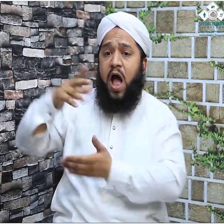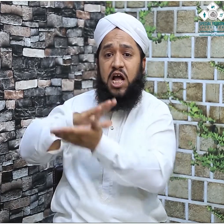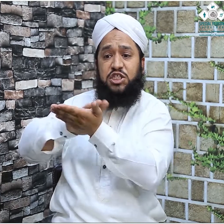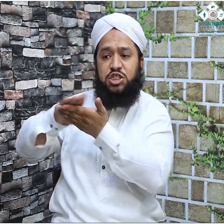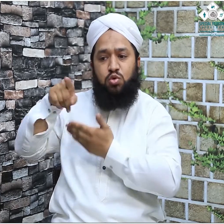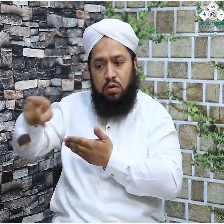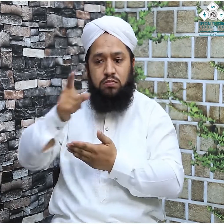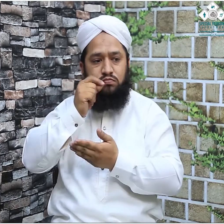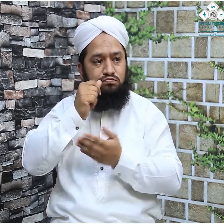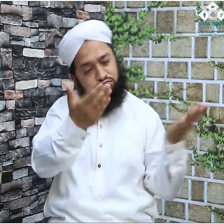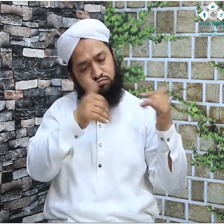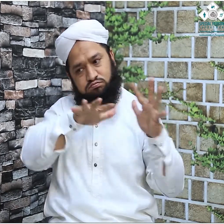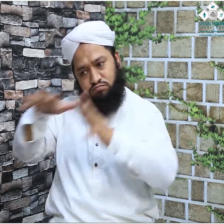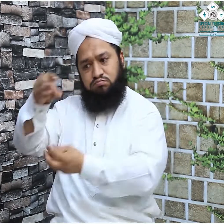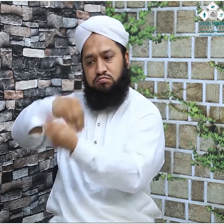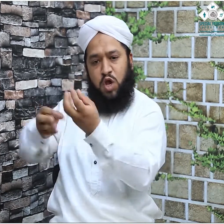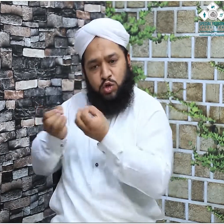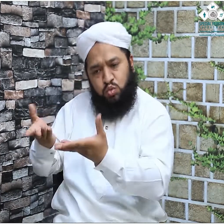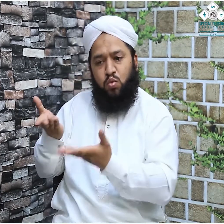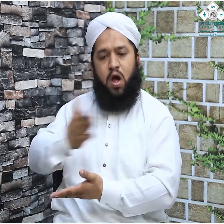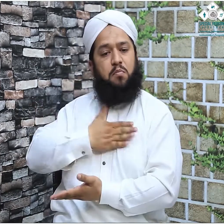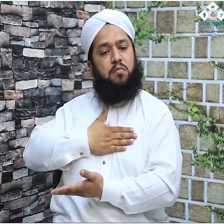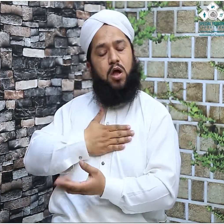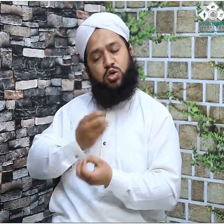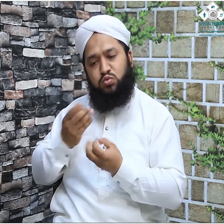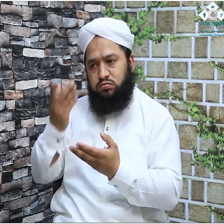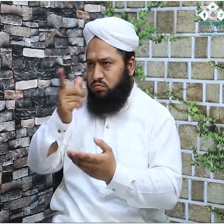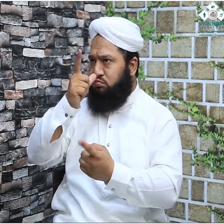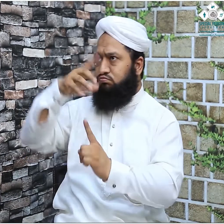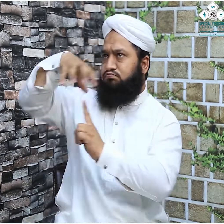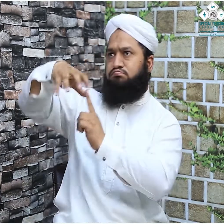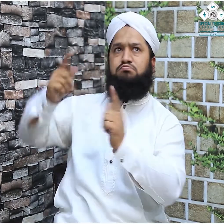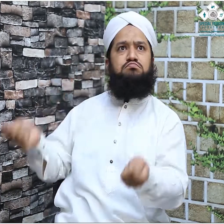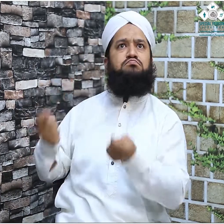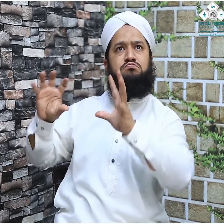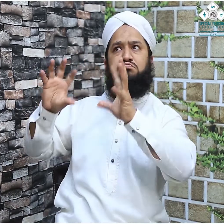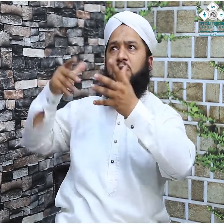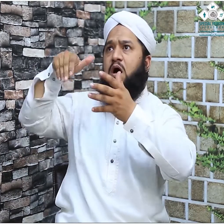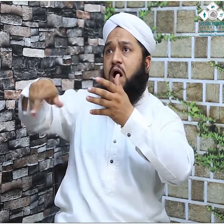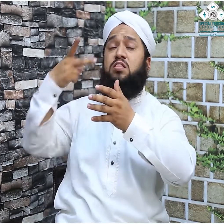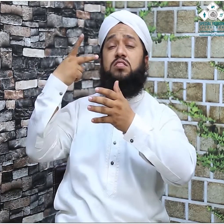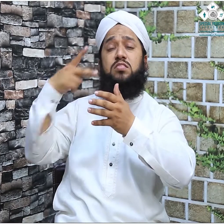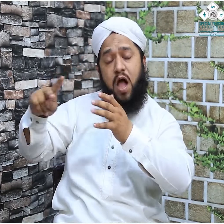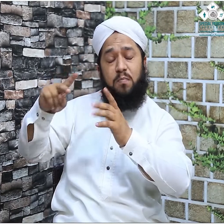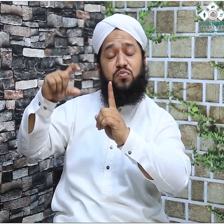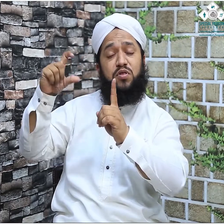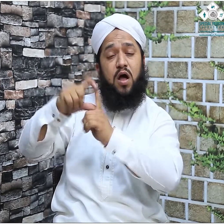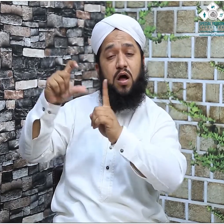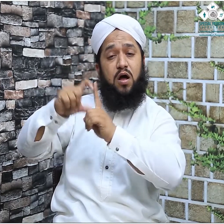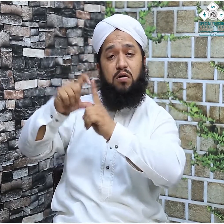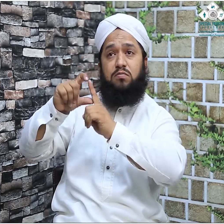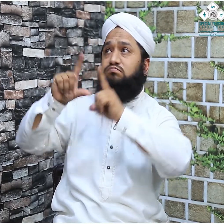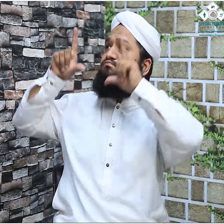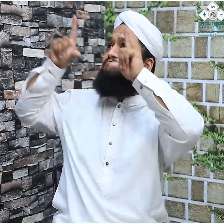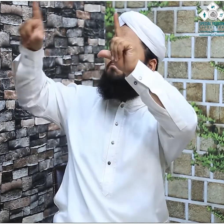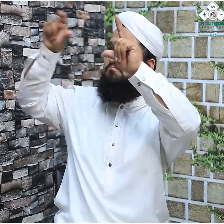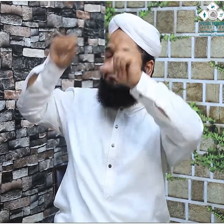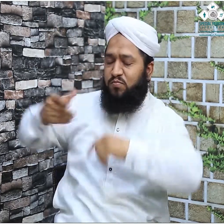ابو طاہر نے کعبہ شریف کا دروازہ اکھار پھیکا غلاف کعبہ کے ماد اللہ ٹکڑے کر کے اپنے سپائیوں میں باٹ دیئے